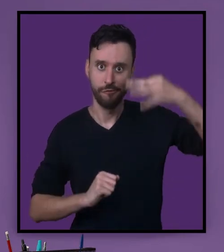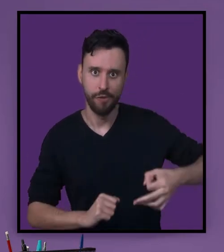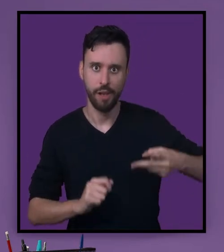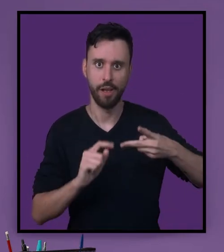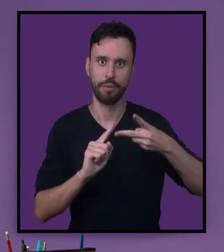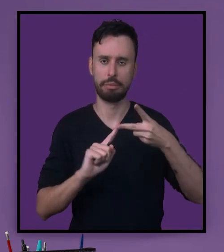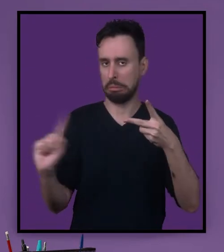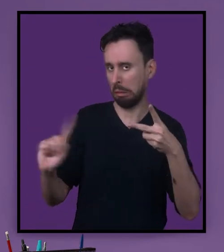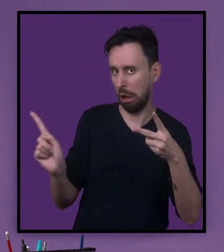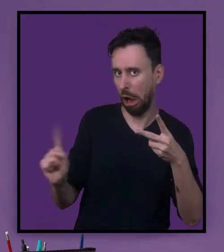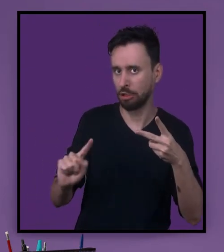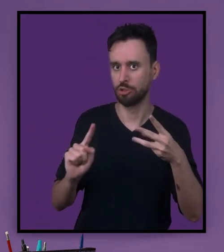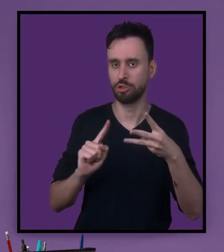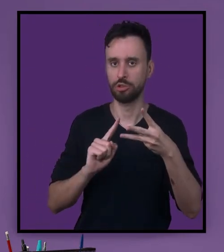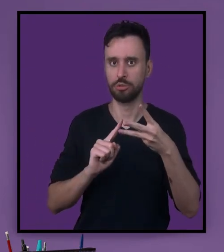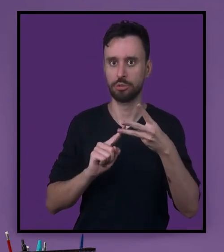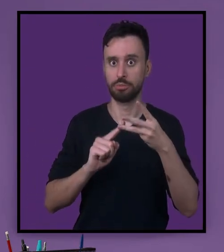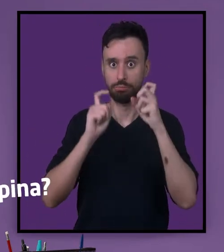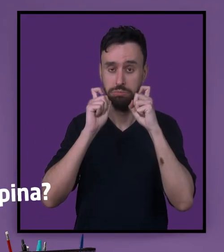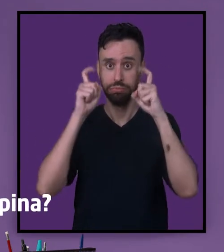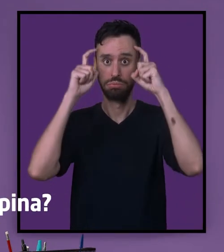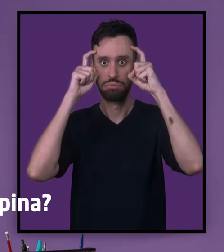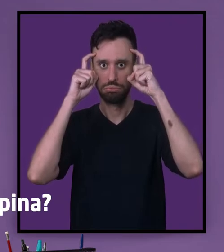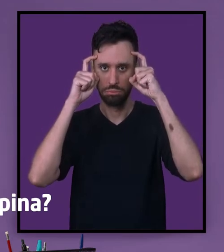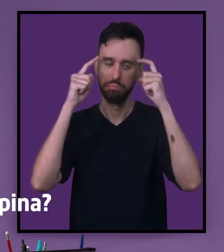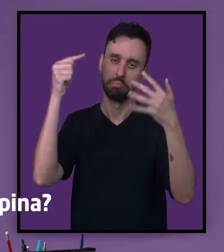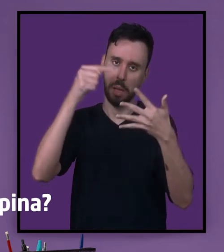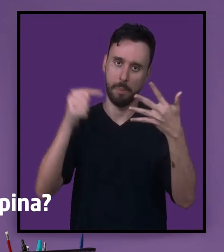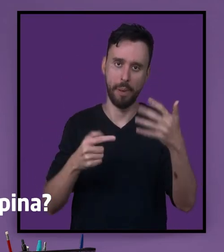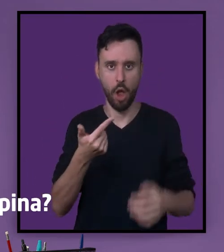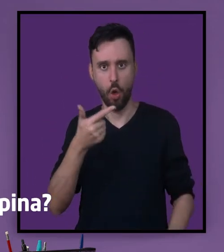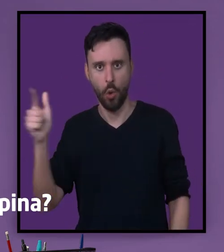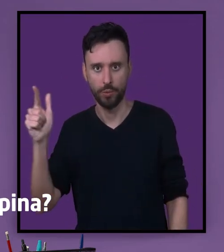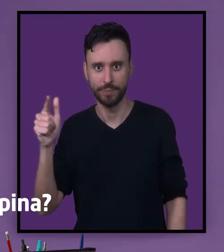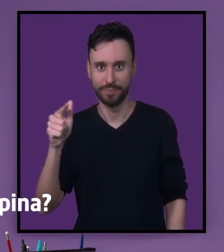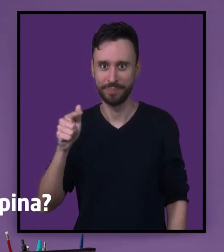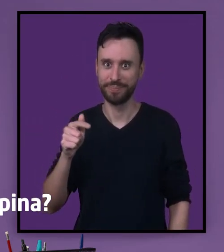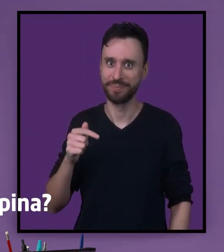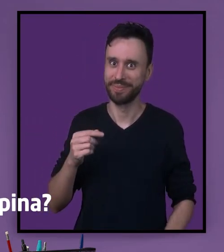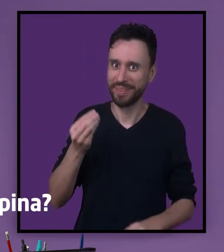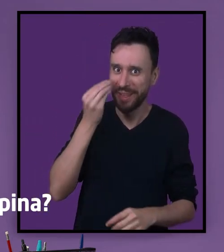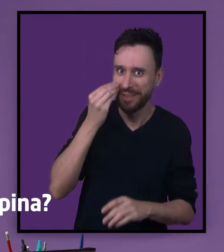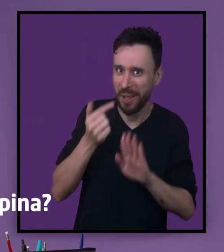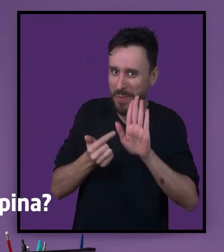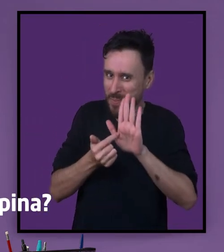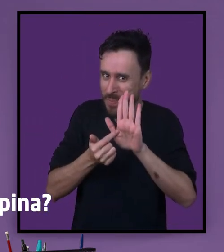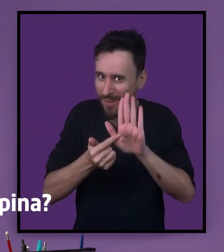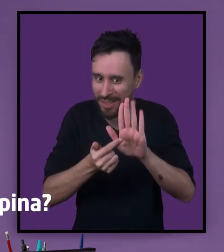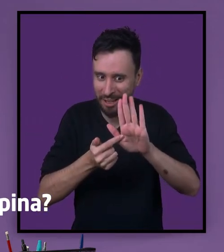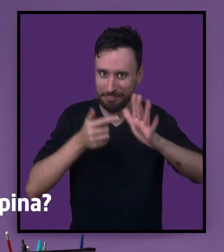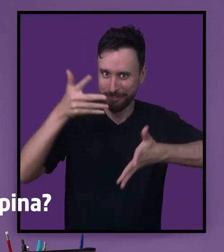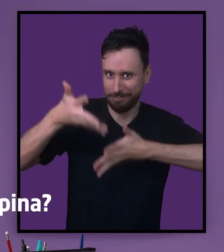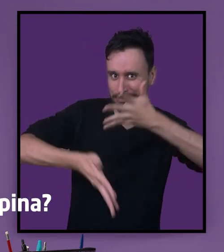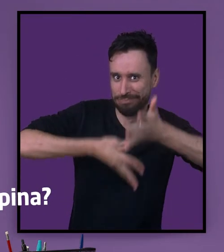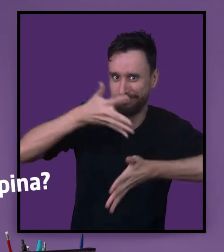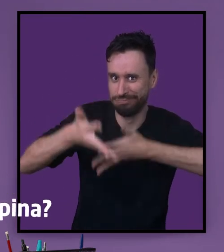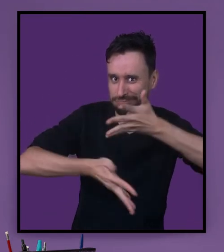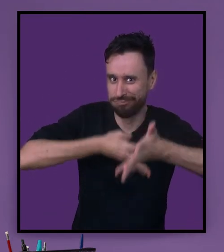que podem ser afirmativas, negativas, exclamativas, dentre outras. Na tentativa